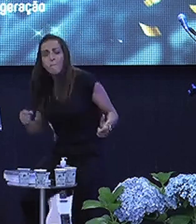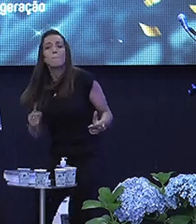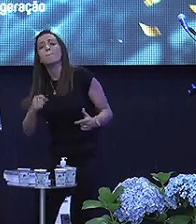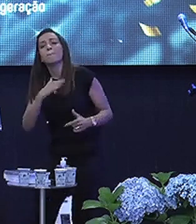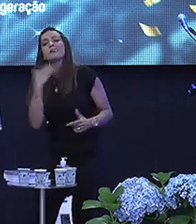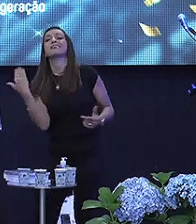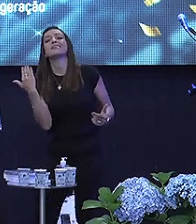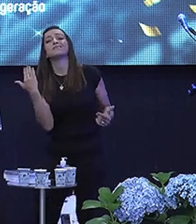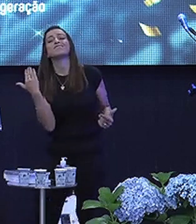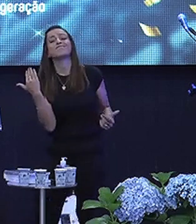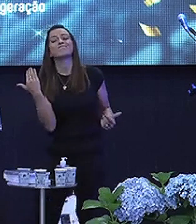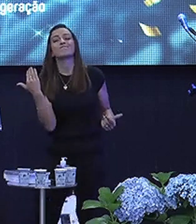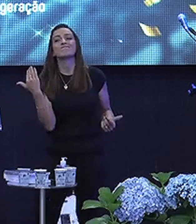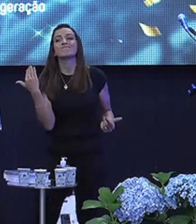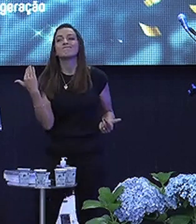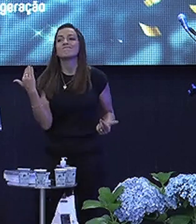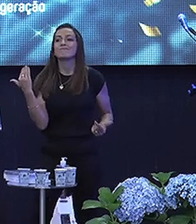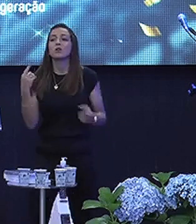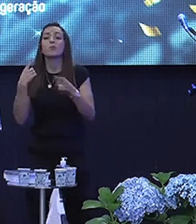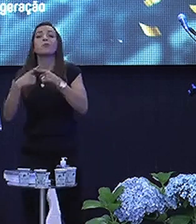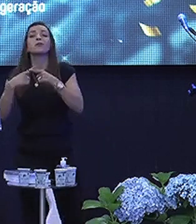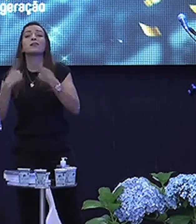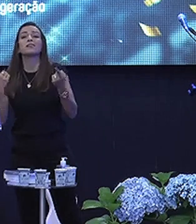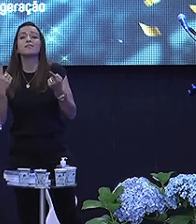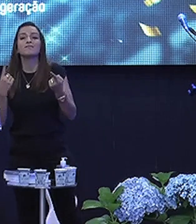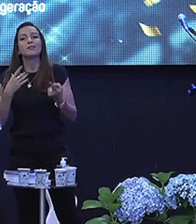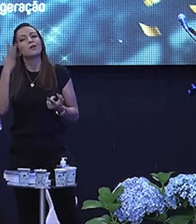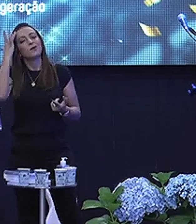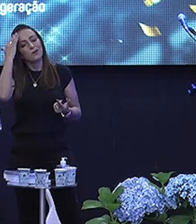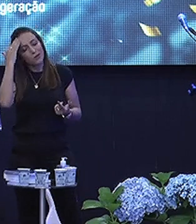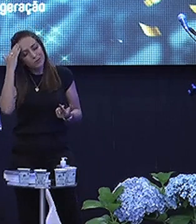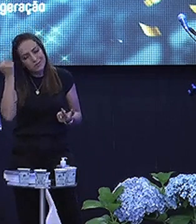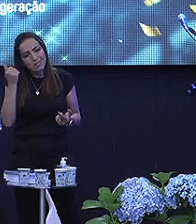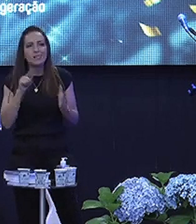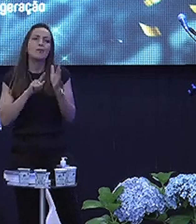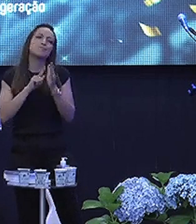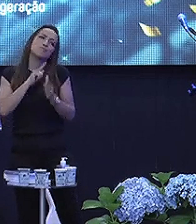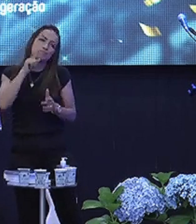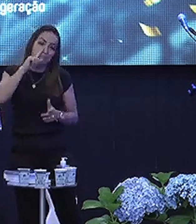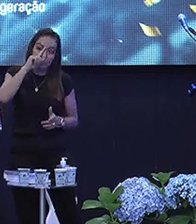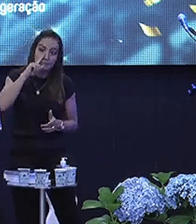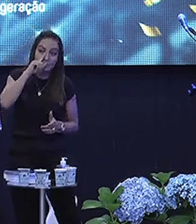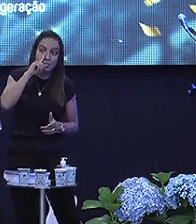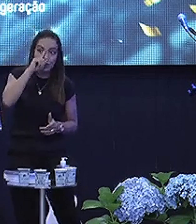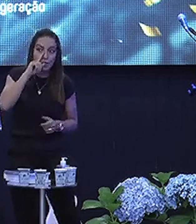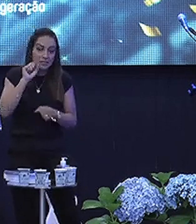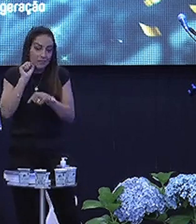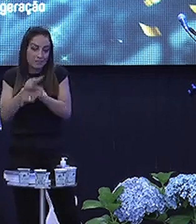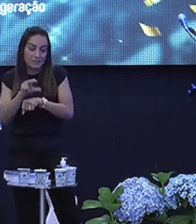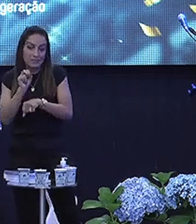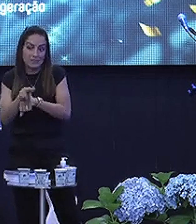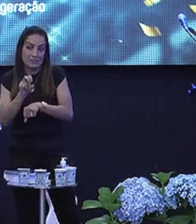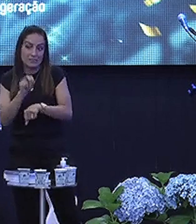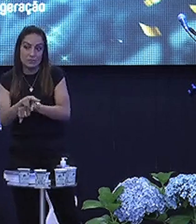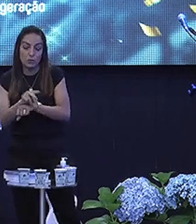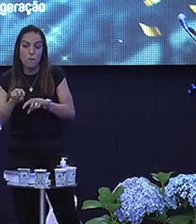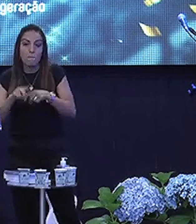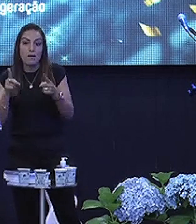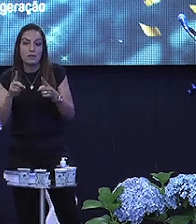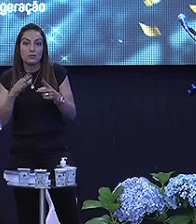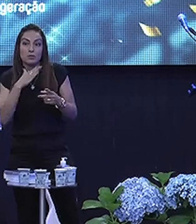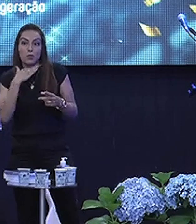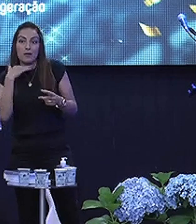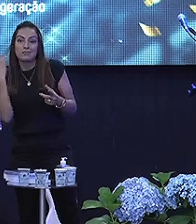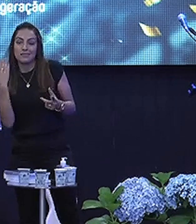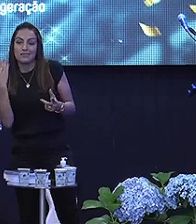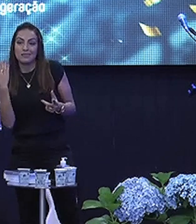lagarta? Porque eu sei Que aquilo é um perigo Ela tem muito veneno Mas quando eu matei